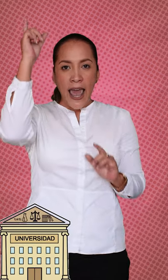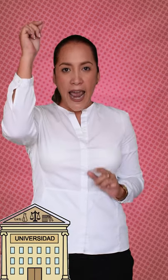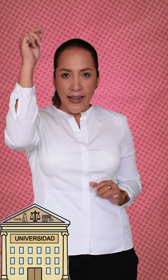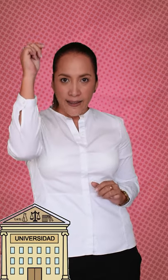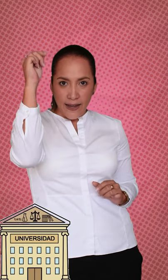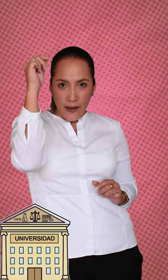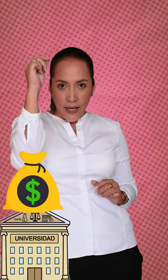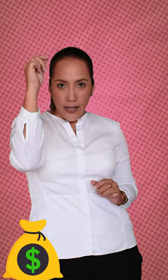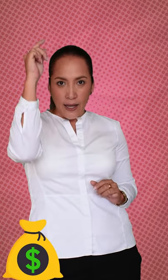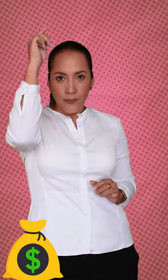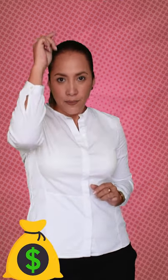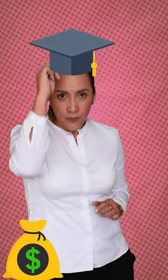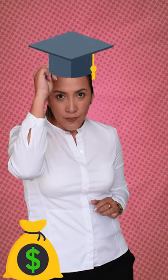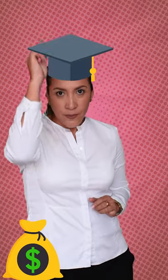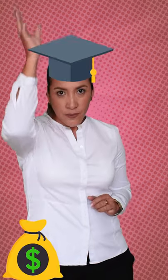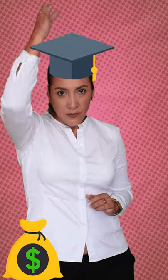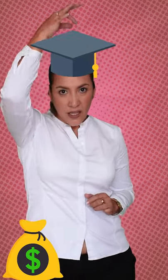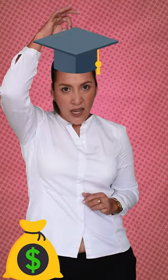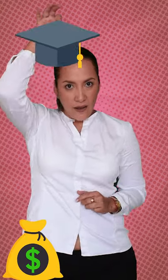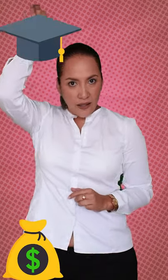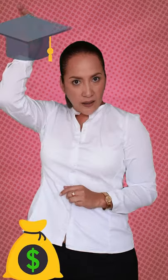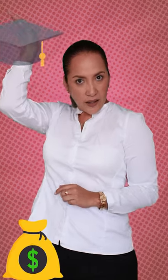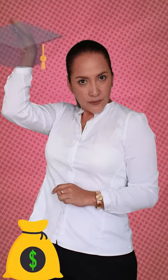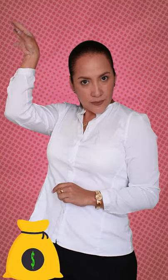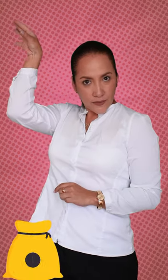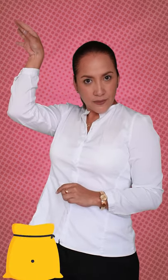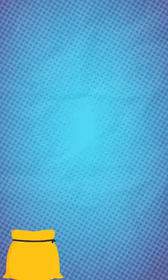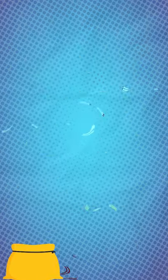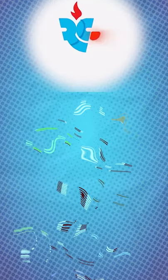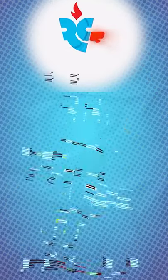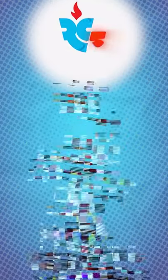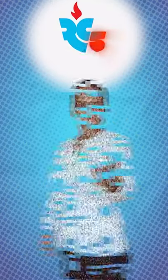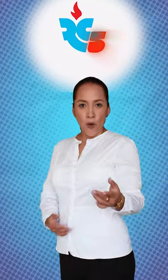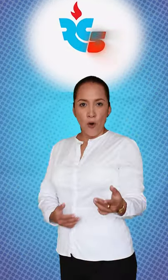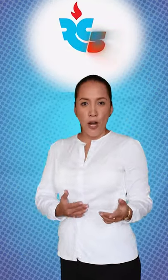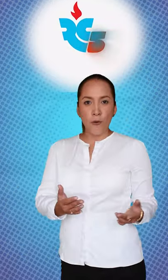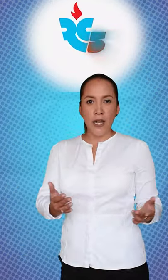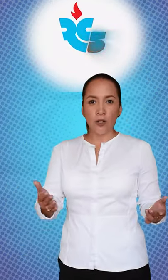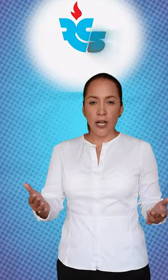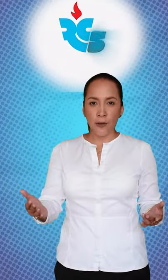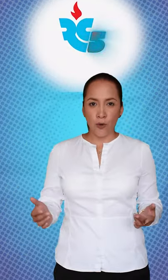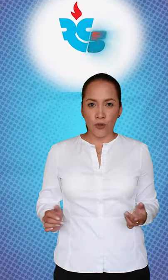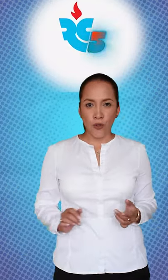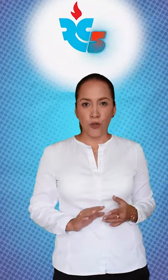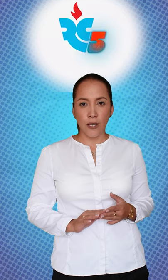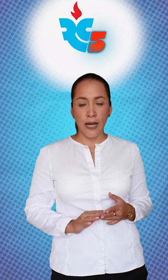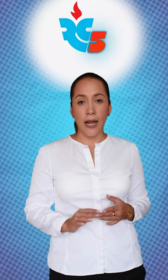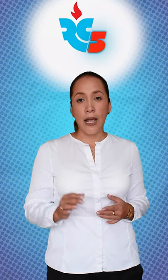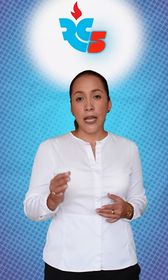el que tenía billete, tenía de retorno. En cambio, con el gobierno de la Revolución Ciudadana y